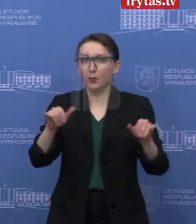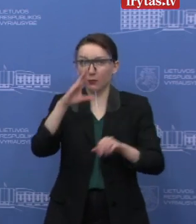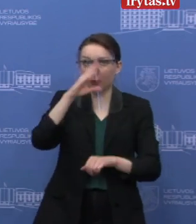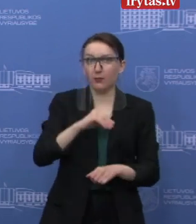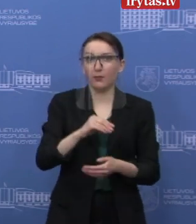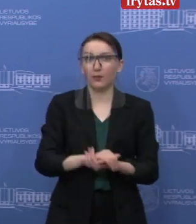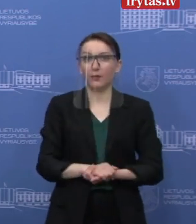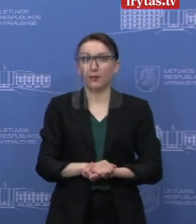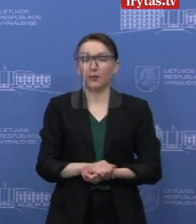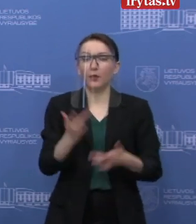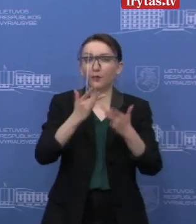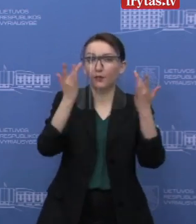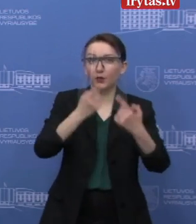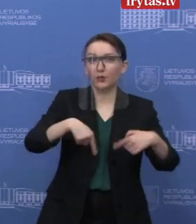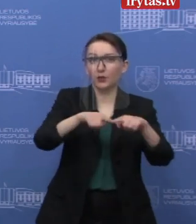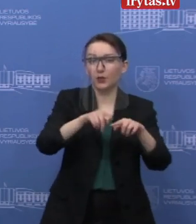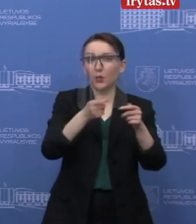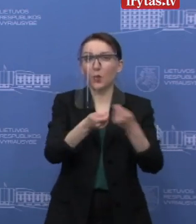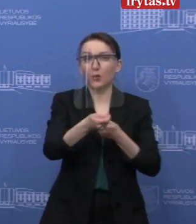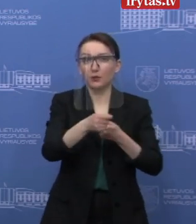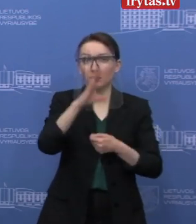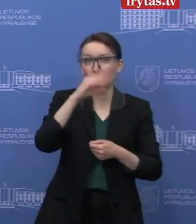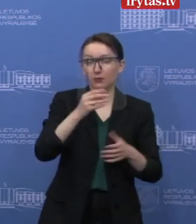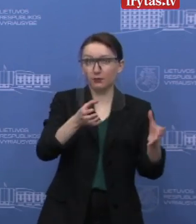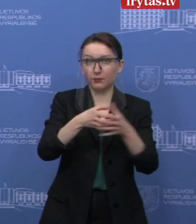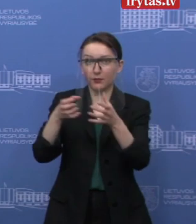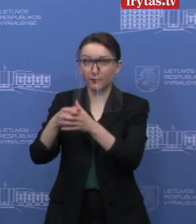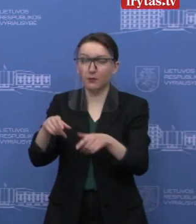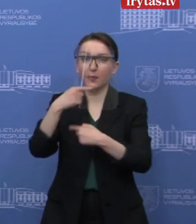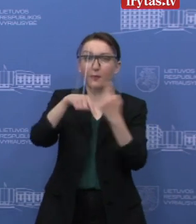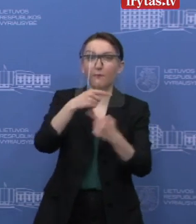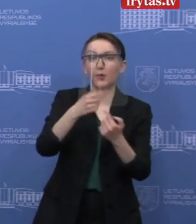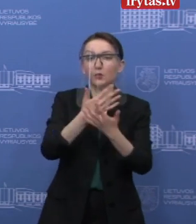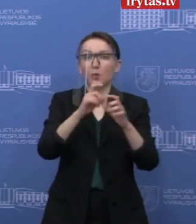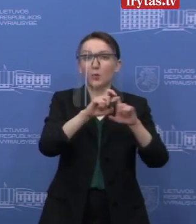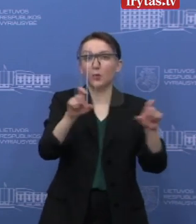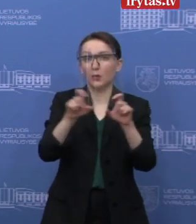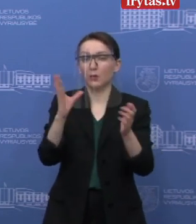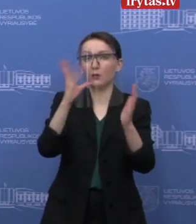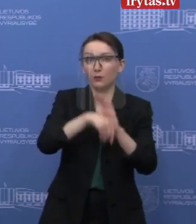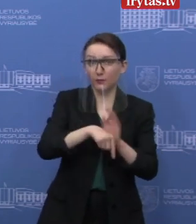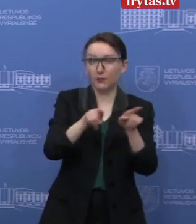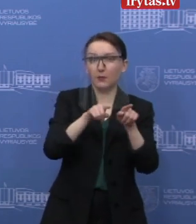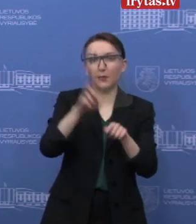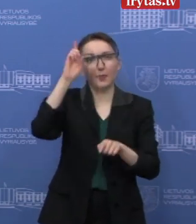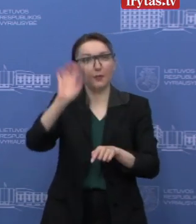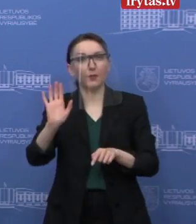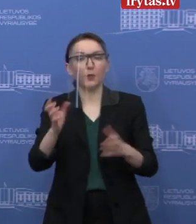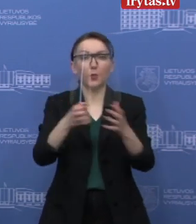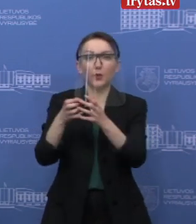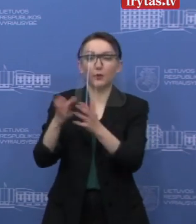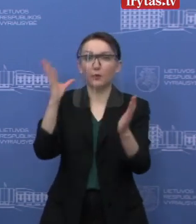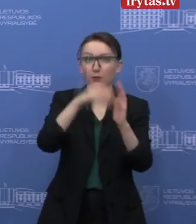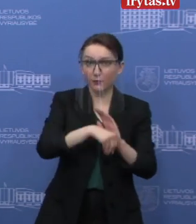galimybės ne tik viešojo sektoriaus organizacijoms, bet ir verslo subjektams, tuo pačio iš kur nevyriausybinėms